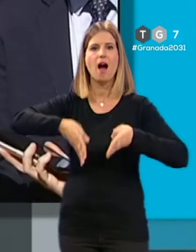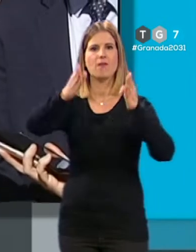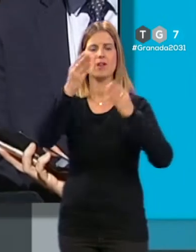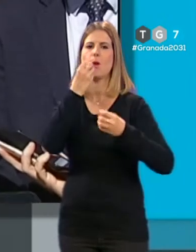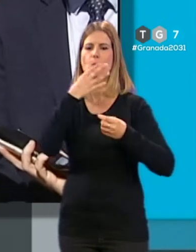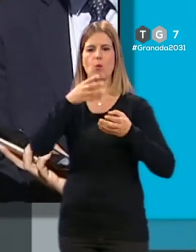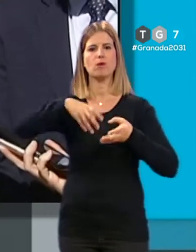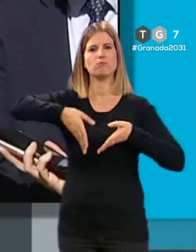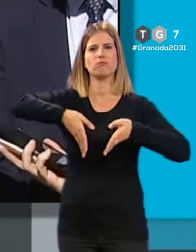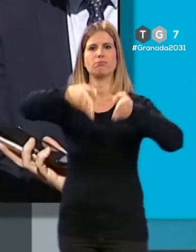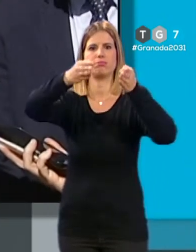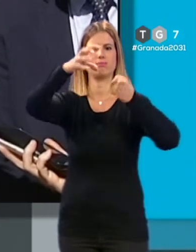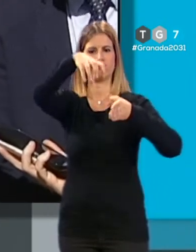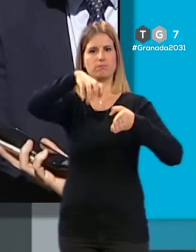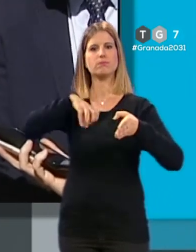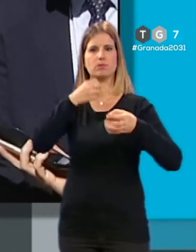boulevard en medio,